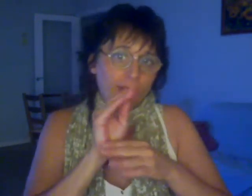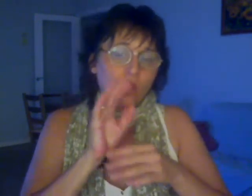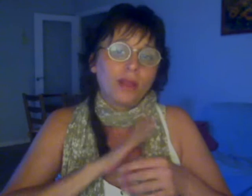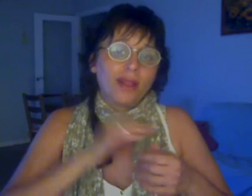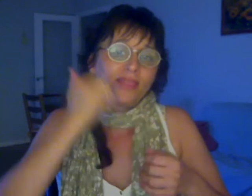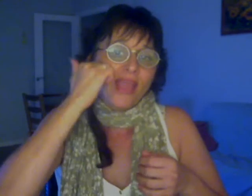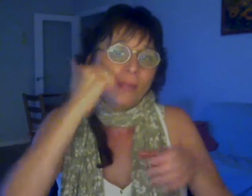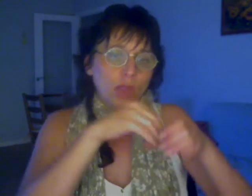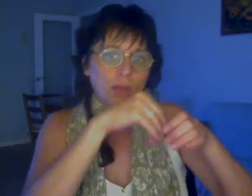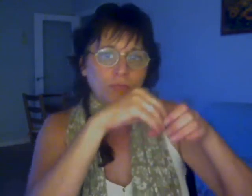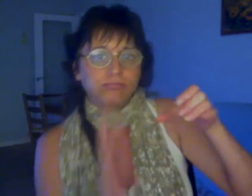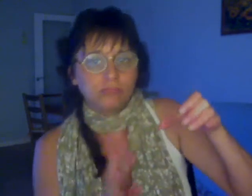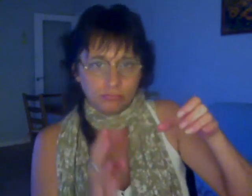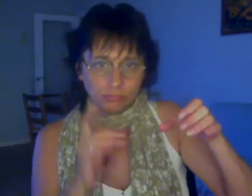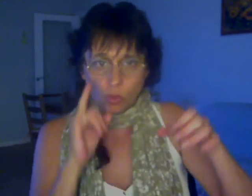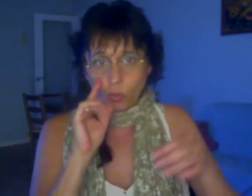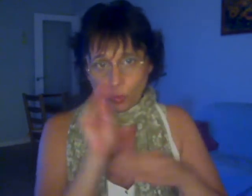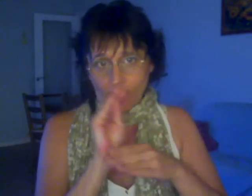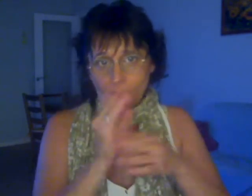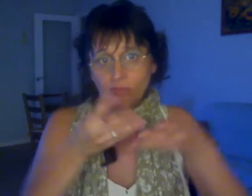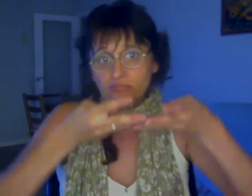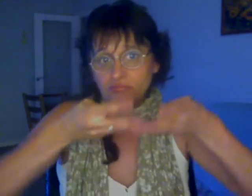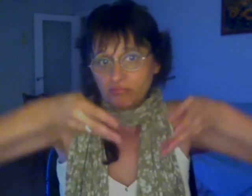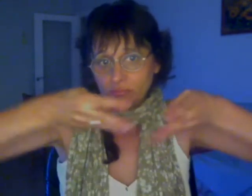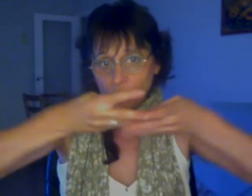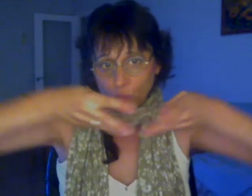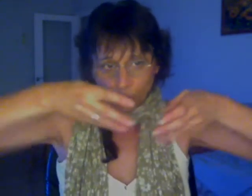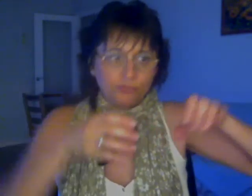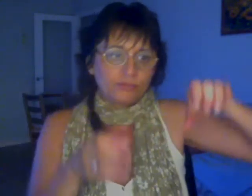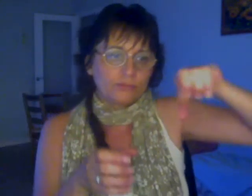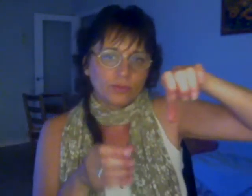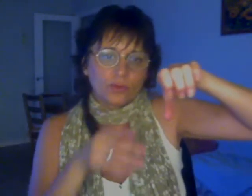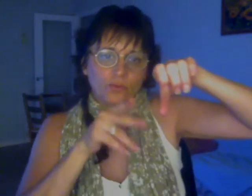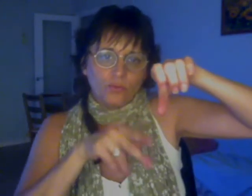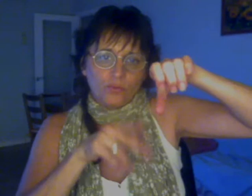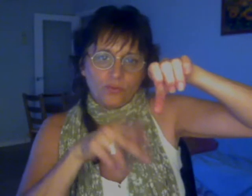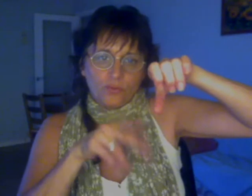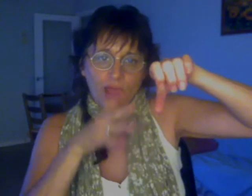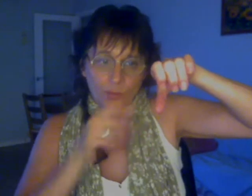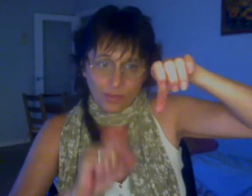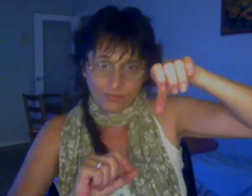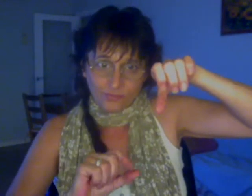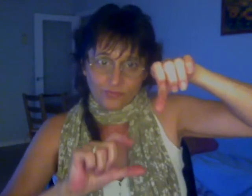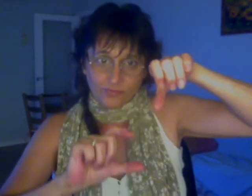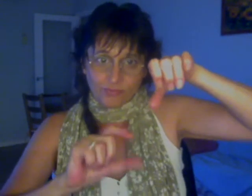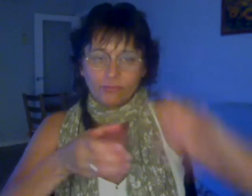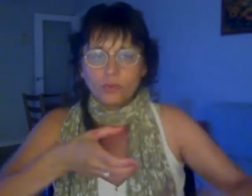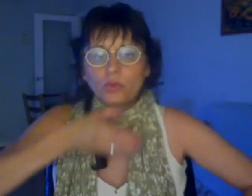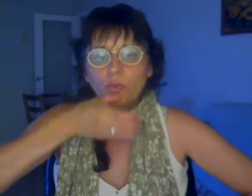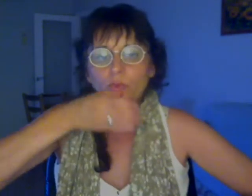Frontera, Cádiz y va a cobrar un premio de más de 2 millones y medio de euros Y mañana se pone un poco contrajo la parte proporcional de la recaudación que siempre es más